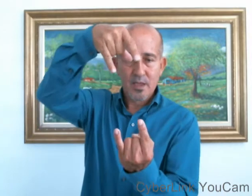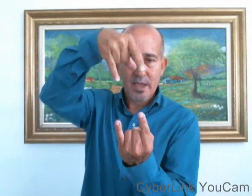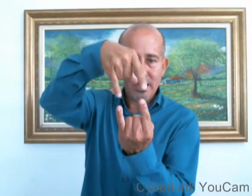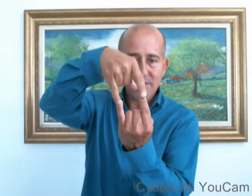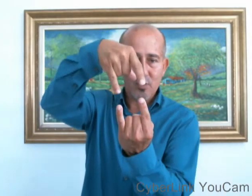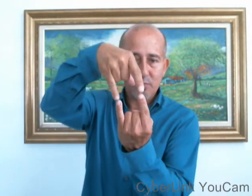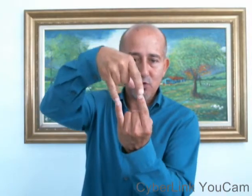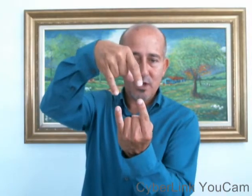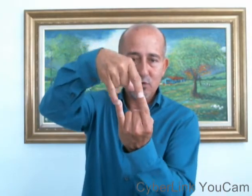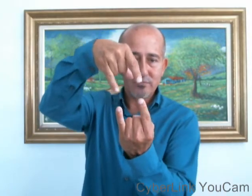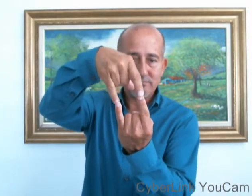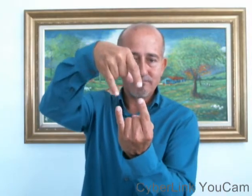el hipopótamo,